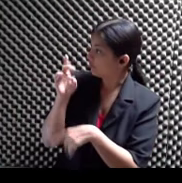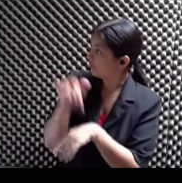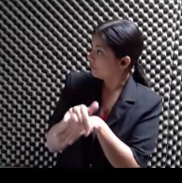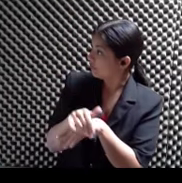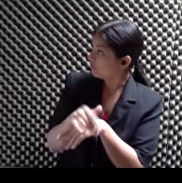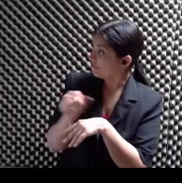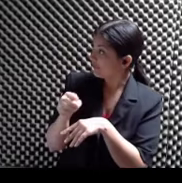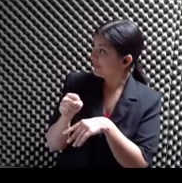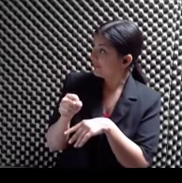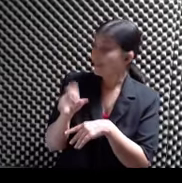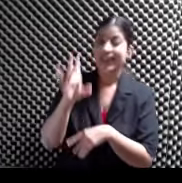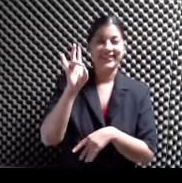¿No? Ajá